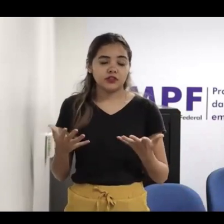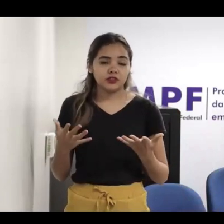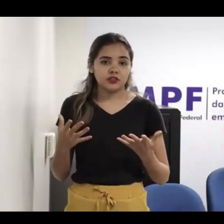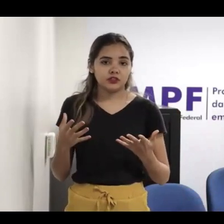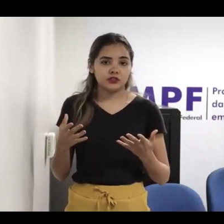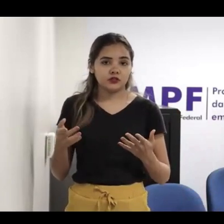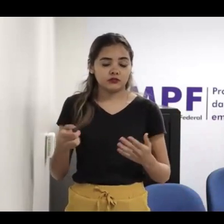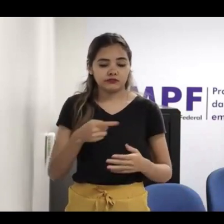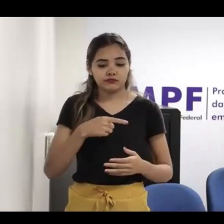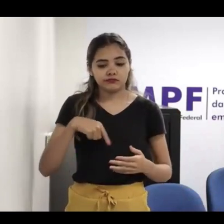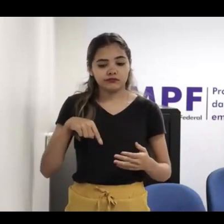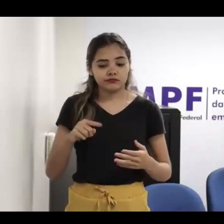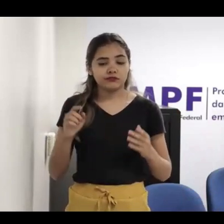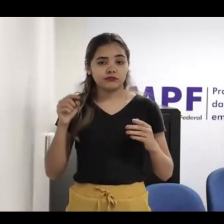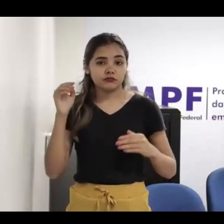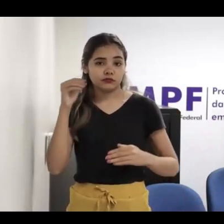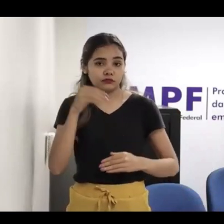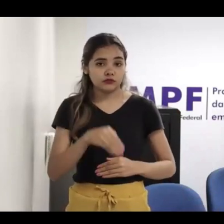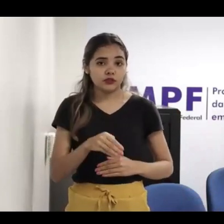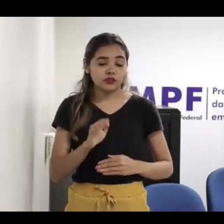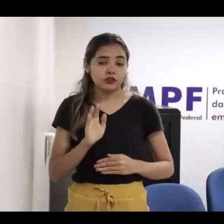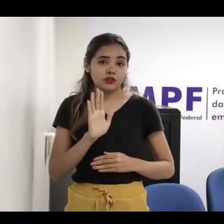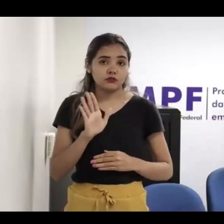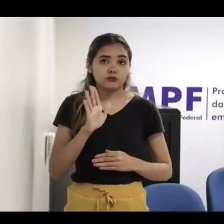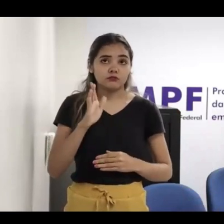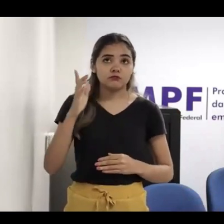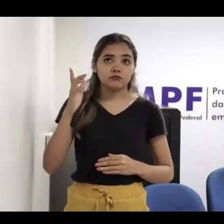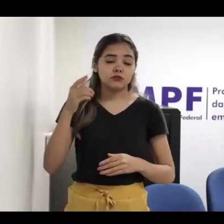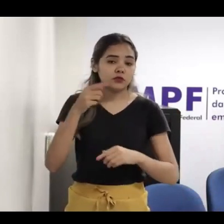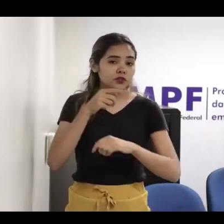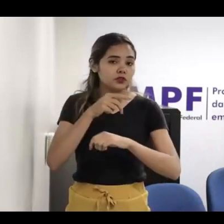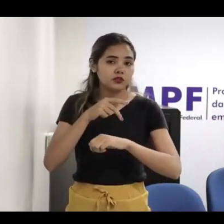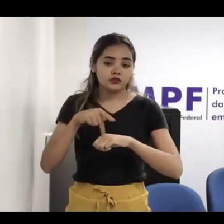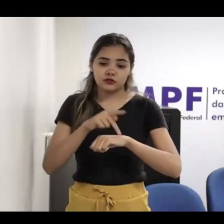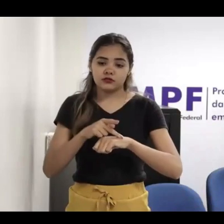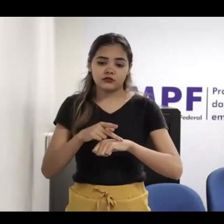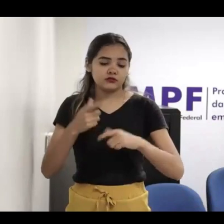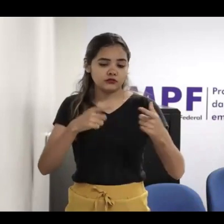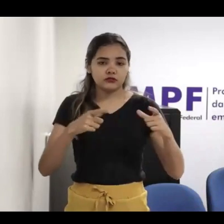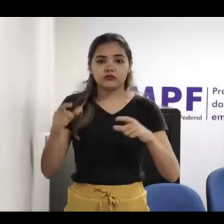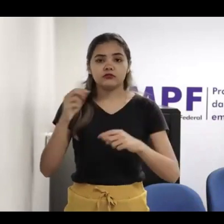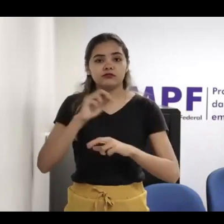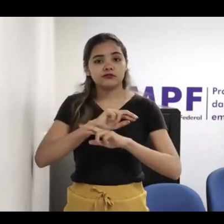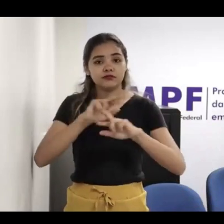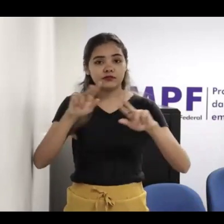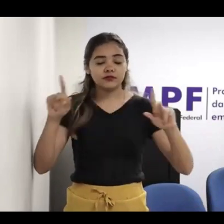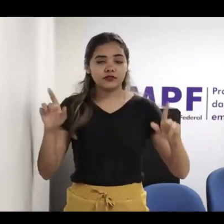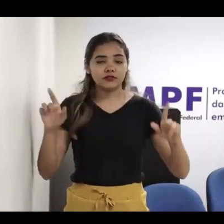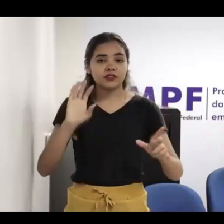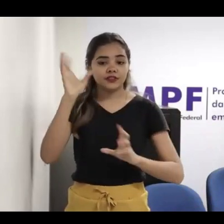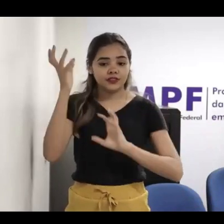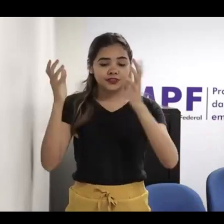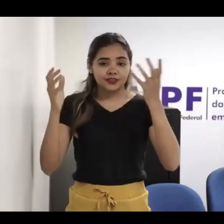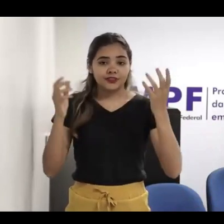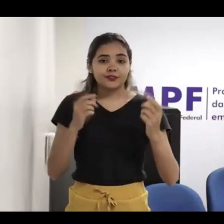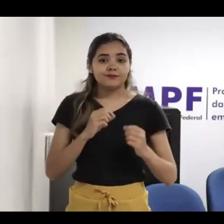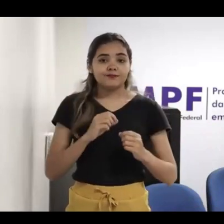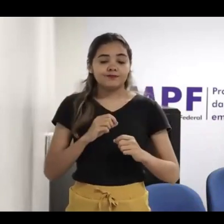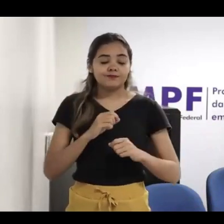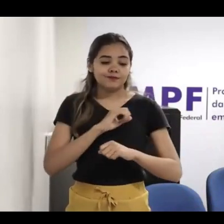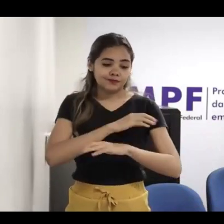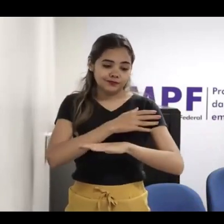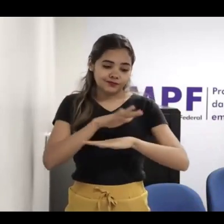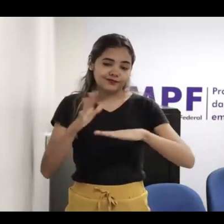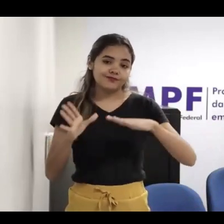fora. Essa é a verdade, né? Então, é importante essa discussão com os nossos parceiros, e eu vou convidar